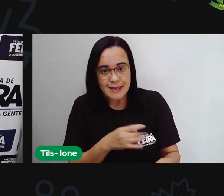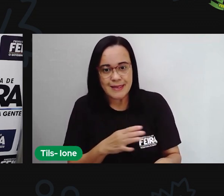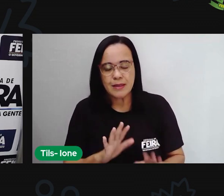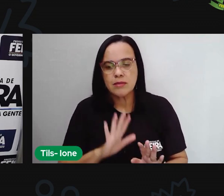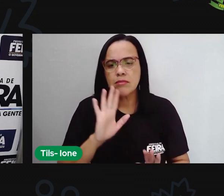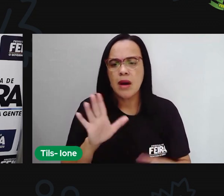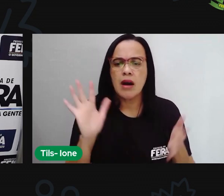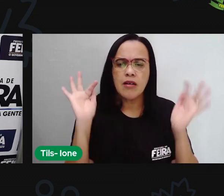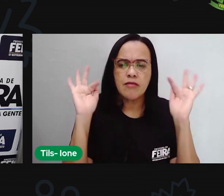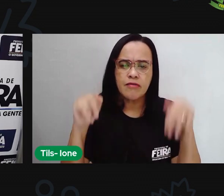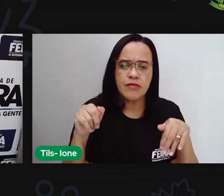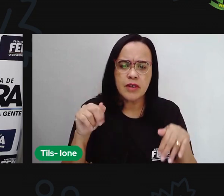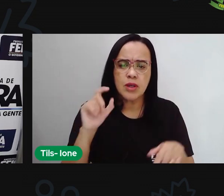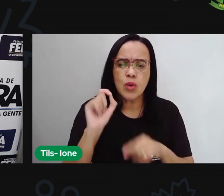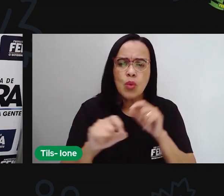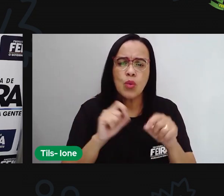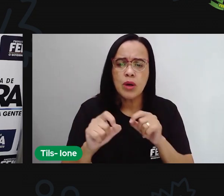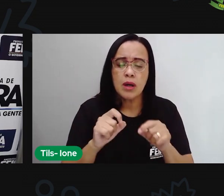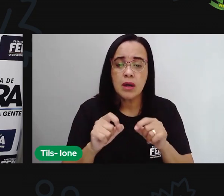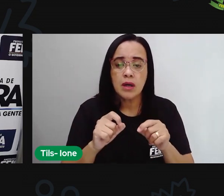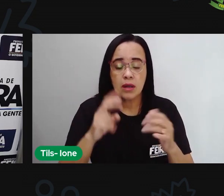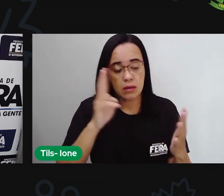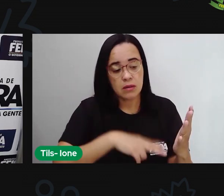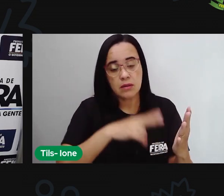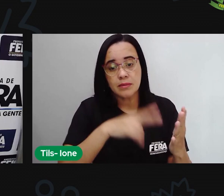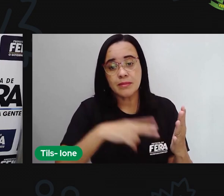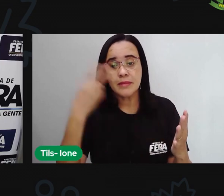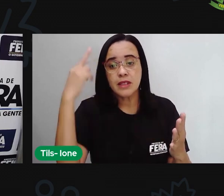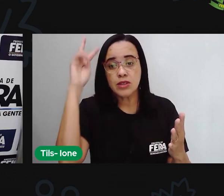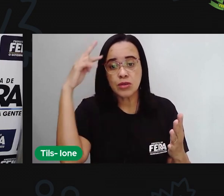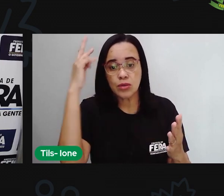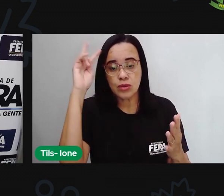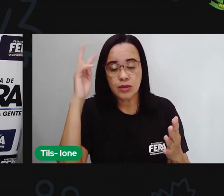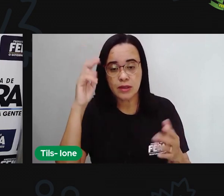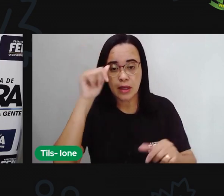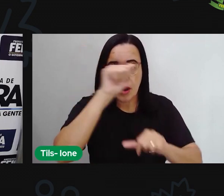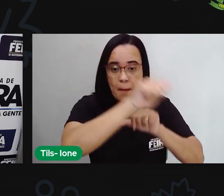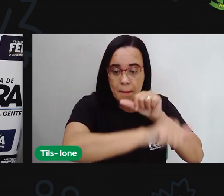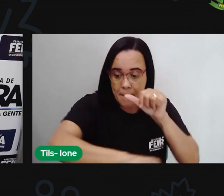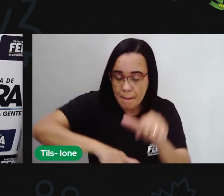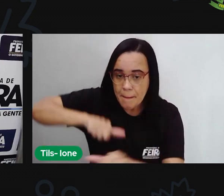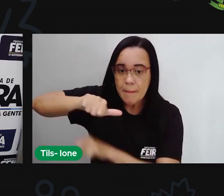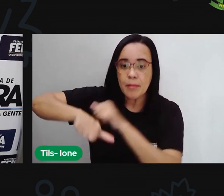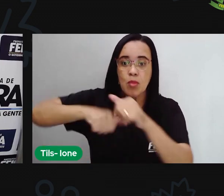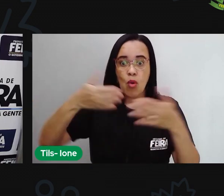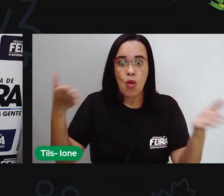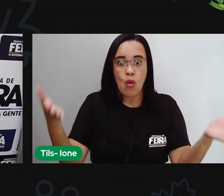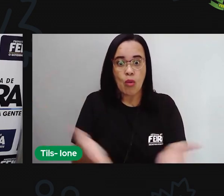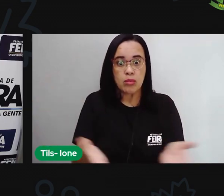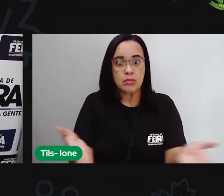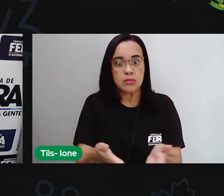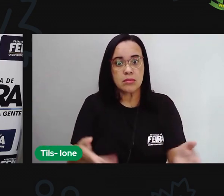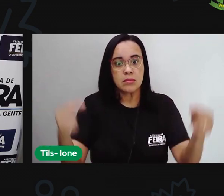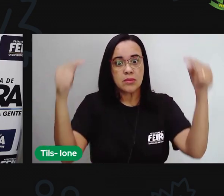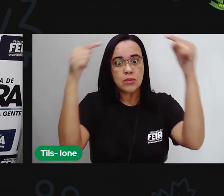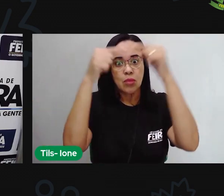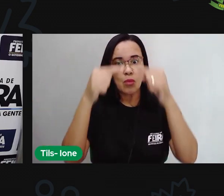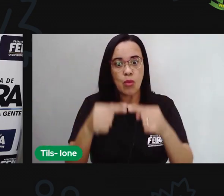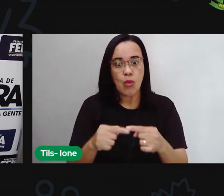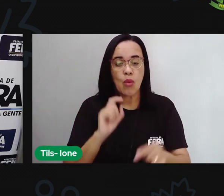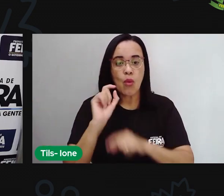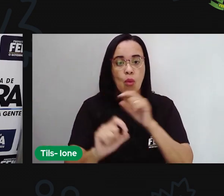né essa linguagem aí ela é transformada para a nossa realidade e a gente entende que a floresta